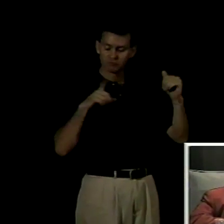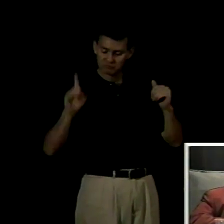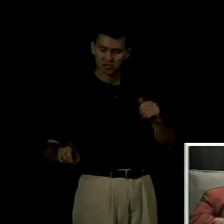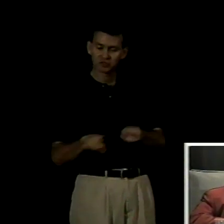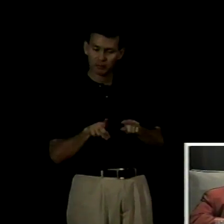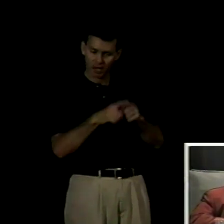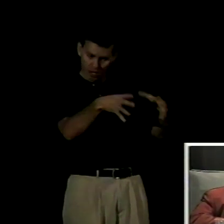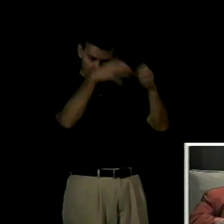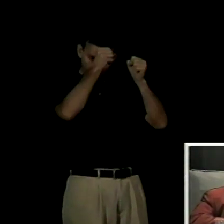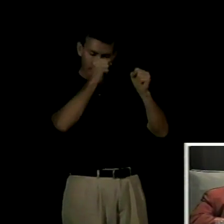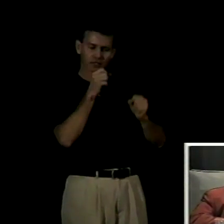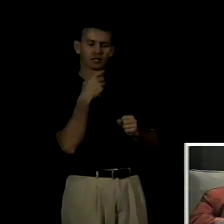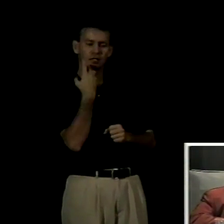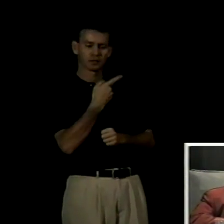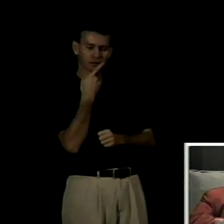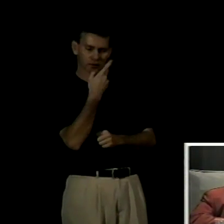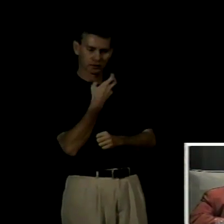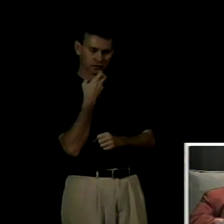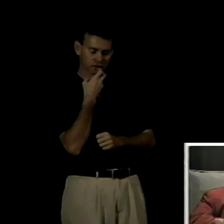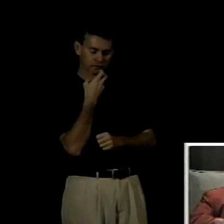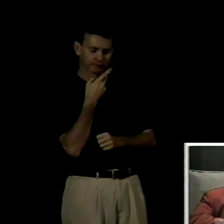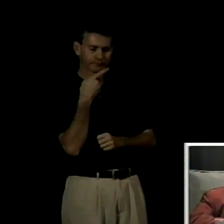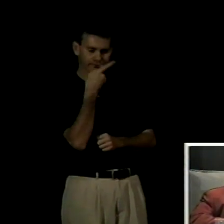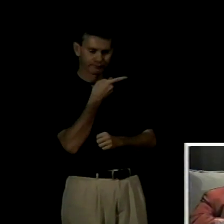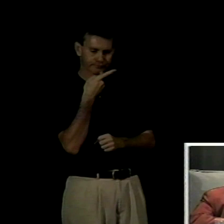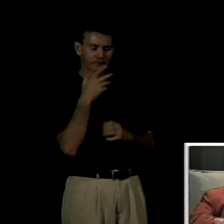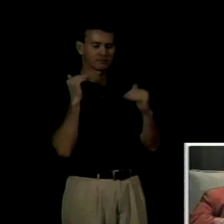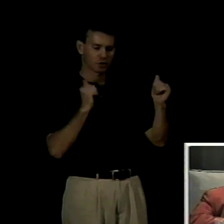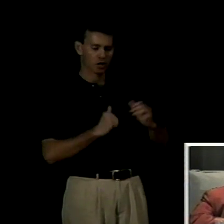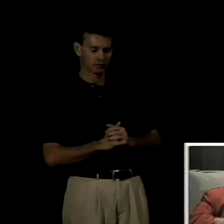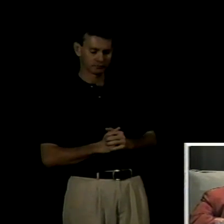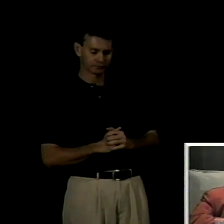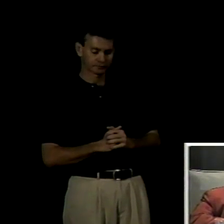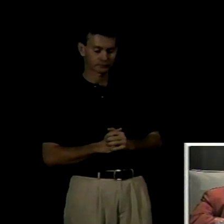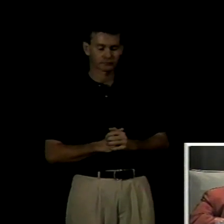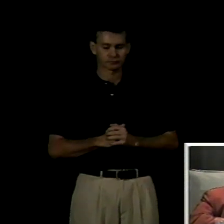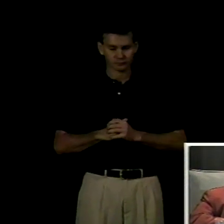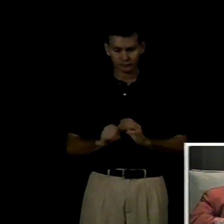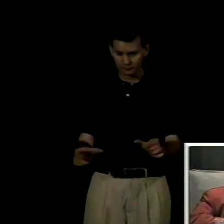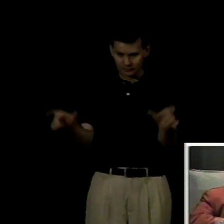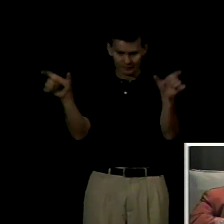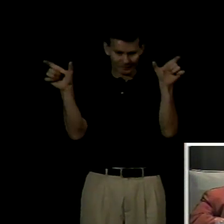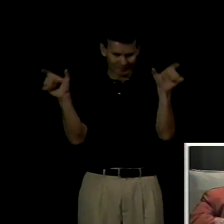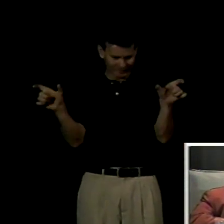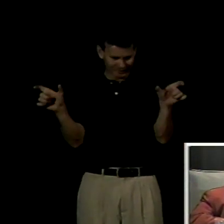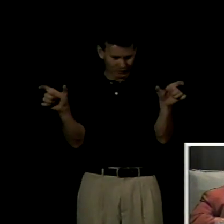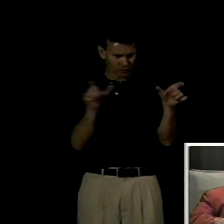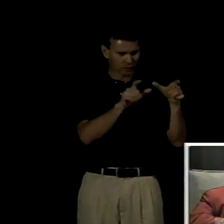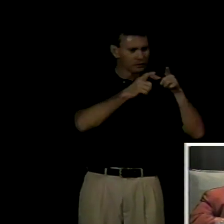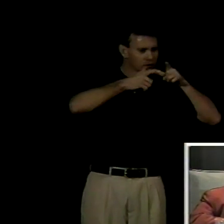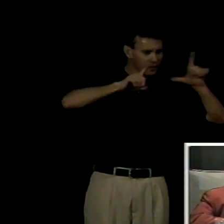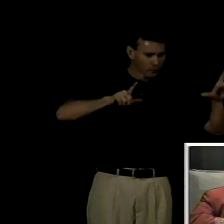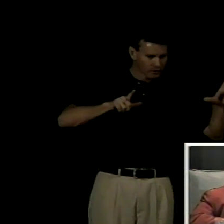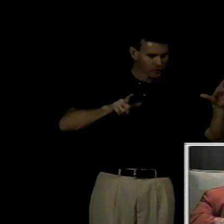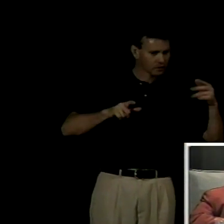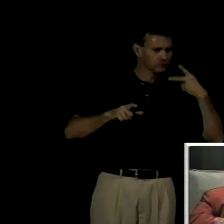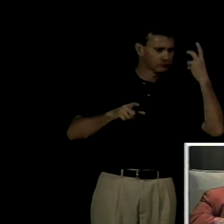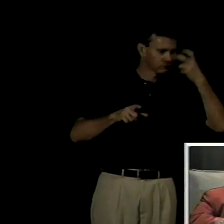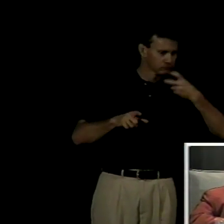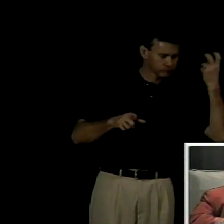objetivo del ingreso de la lengua de señas a la escuela no debería circunscribirse a su enseñanza a los niños sordos ya